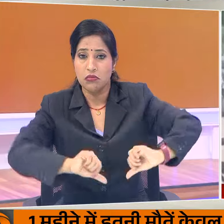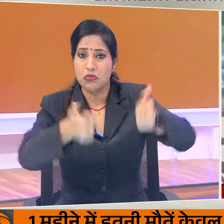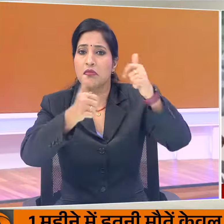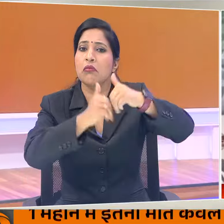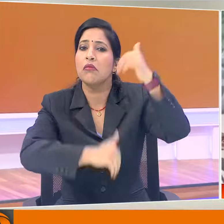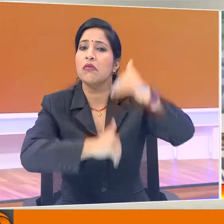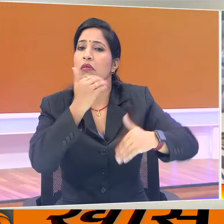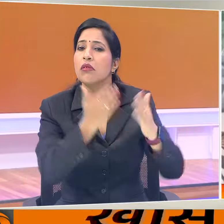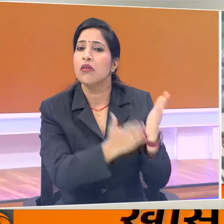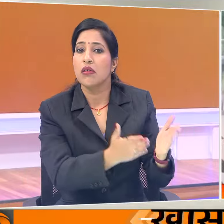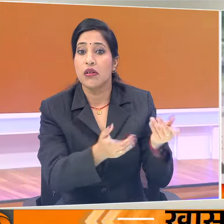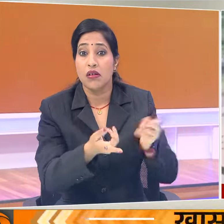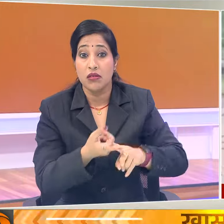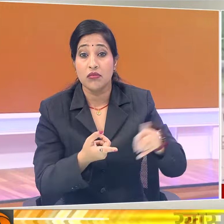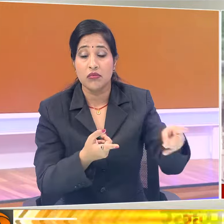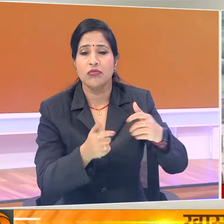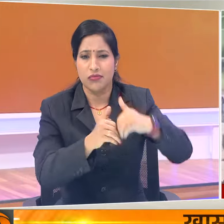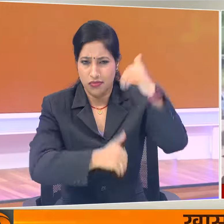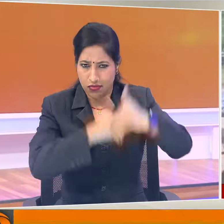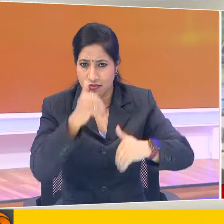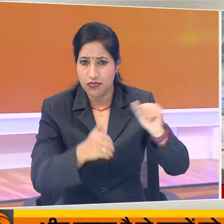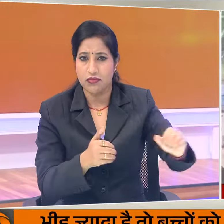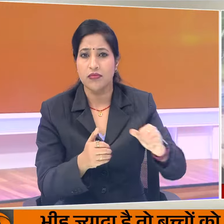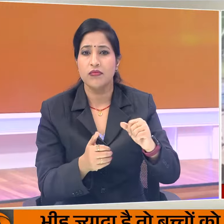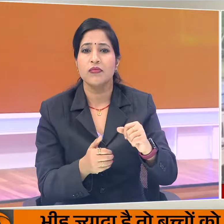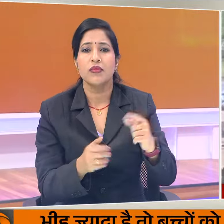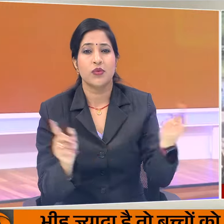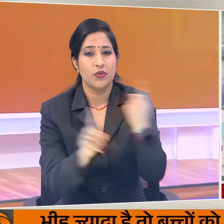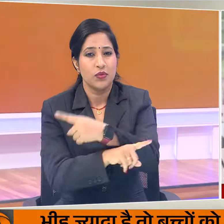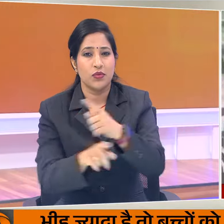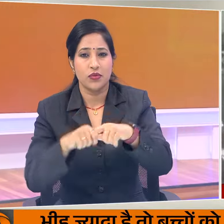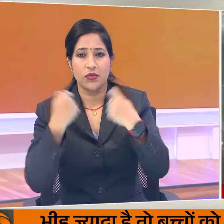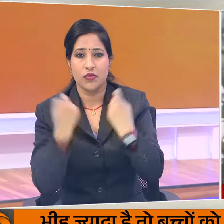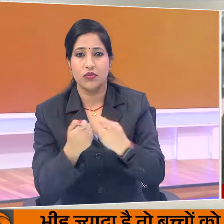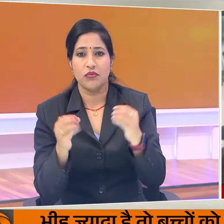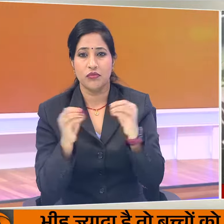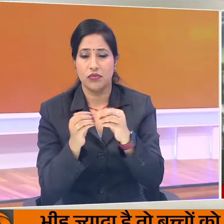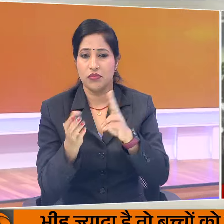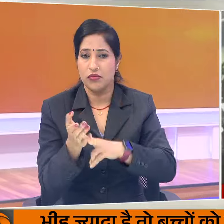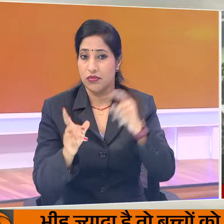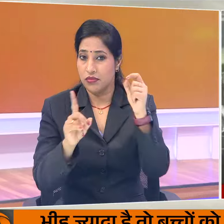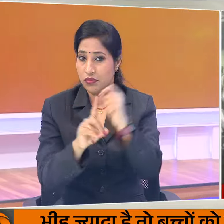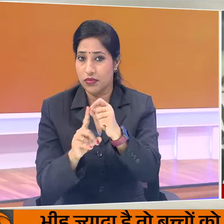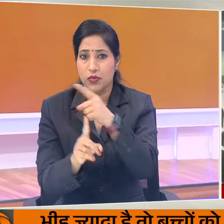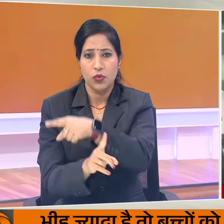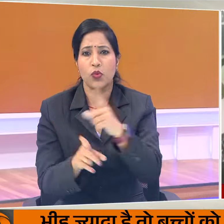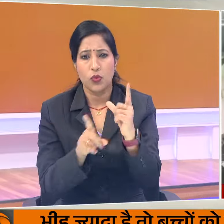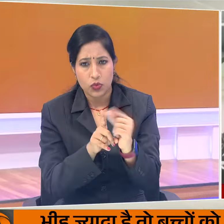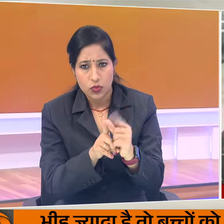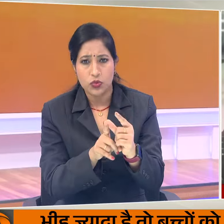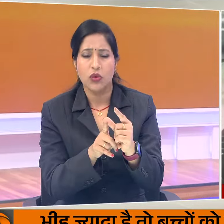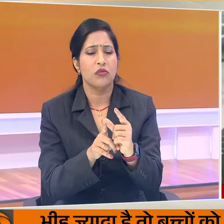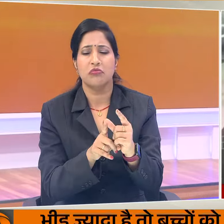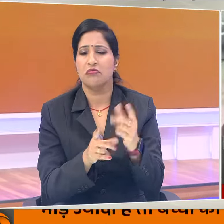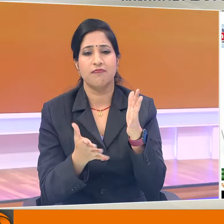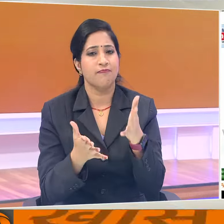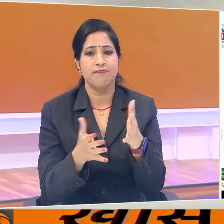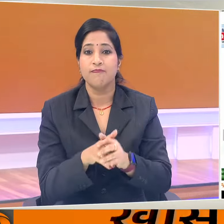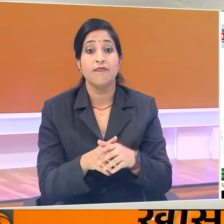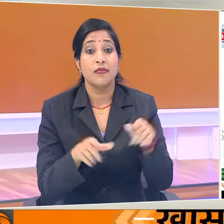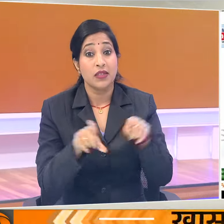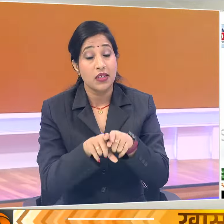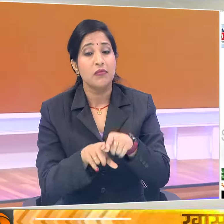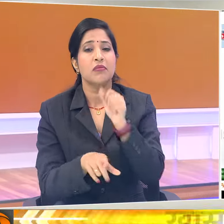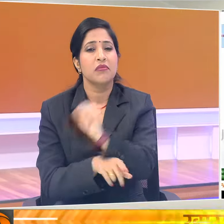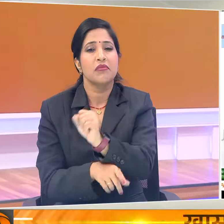की थी। हाला कि इस चुनावों में प्रमुक विपक्षेदल बी एन पी की सक्रिय भूमिका नहीं थी। इसी